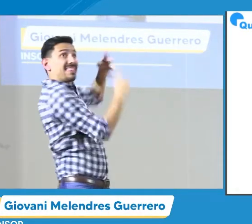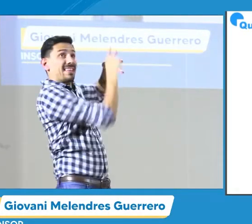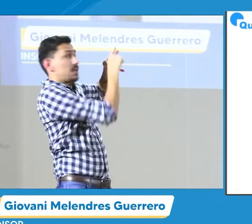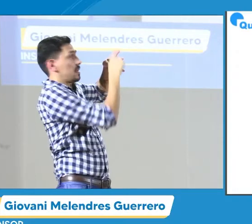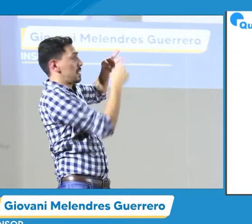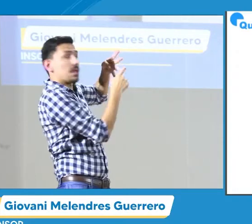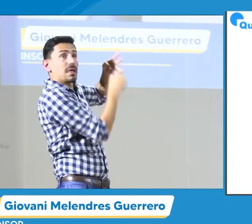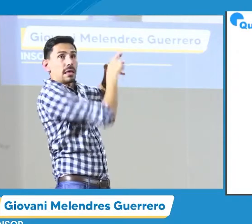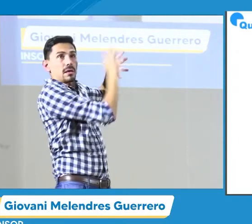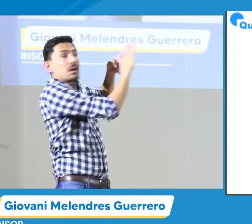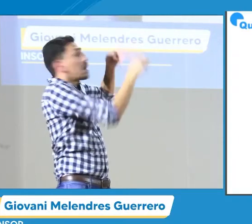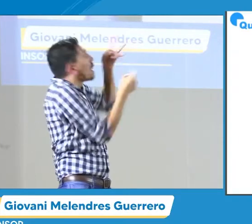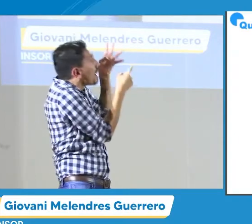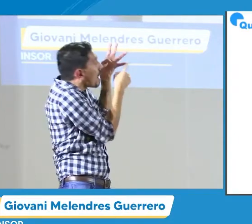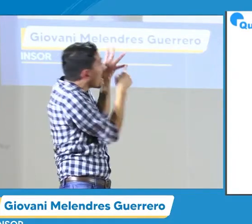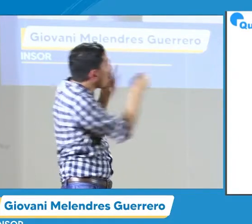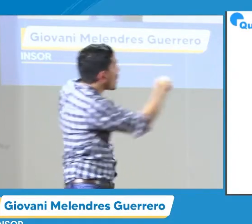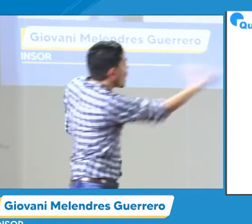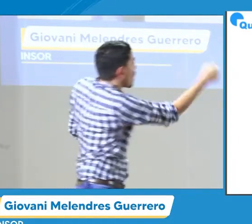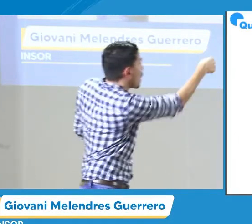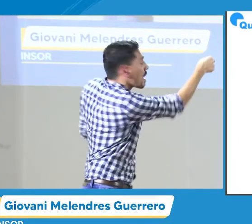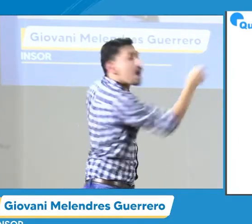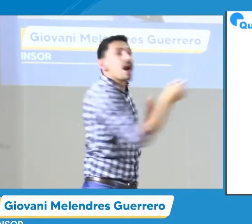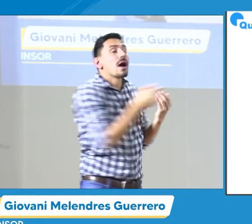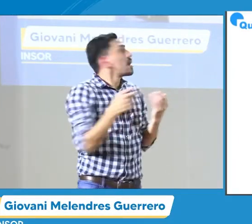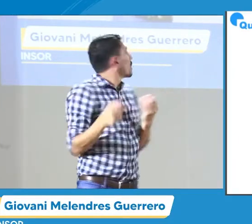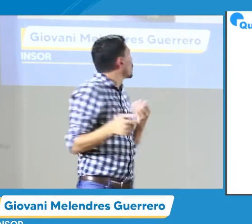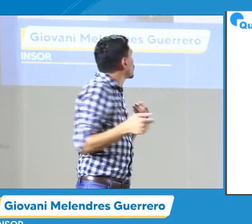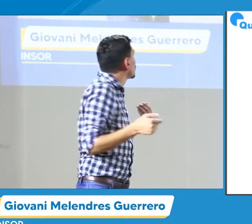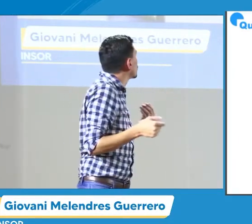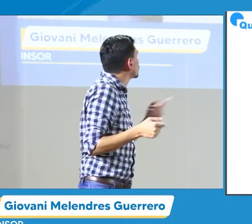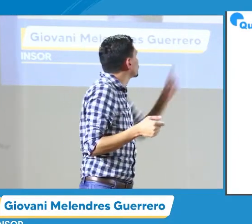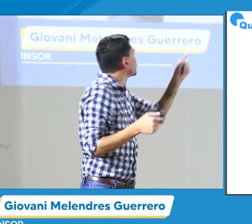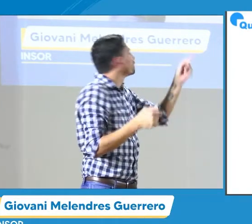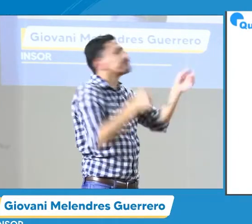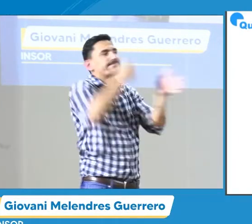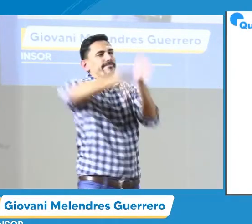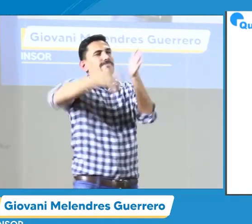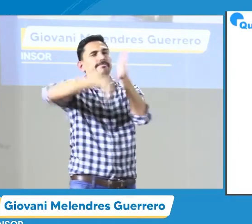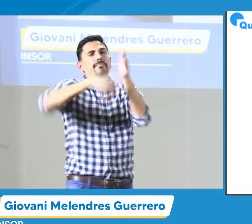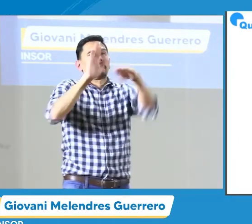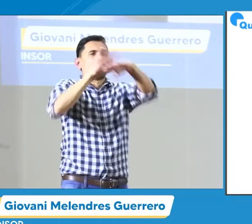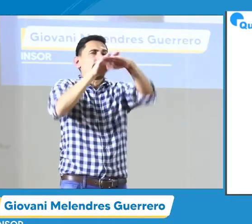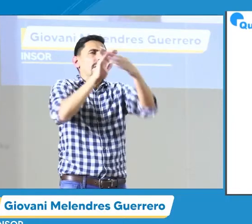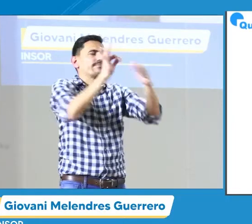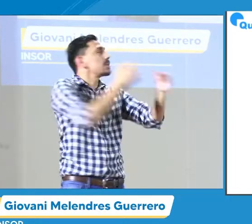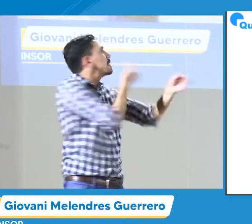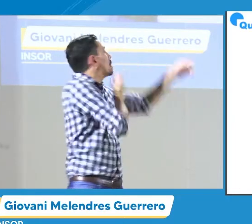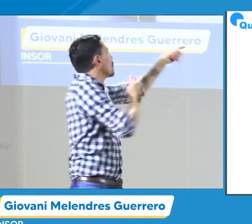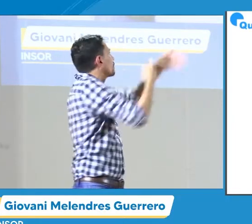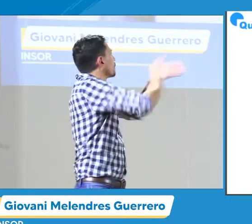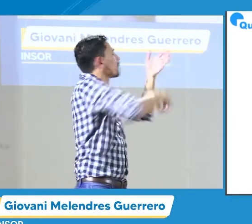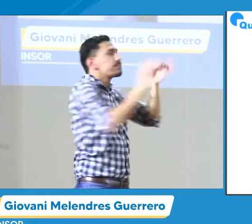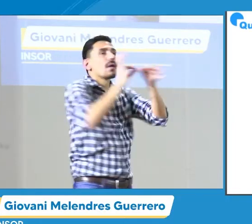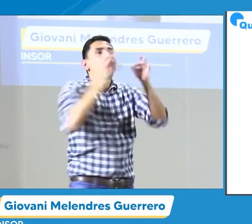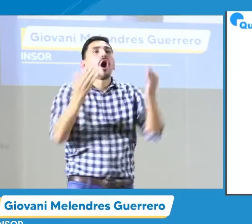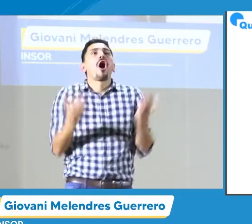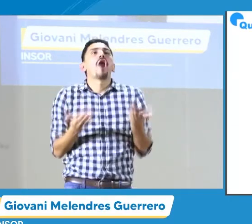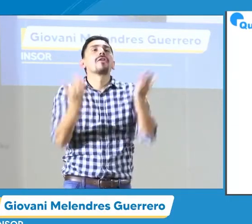estos apoyos requeridos como fonoaudiólogos. Entonces, la siguiente oferta, aquí hay un error